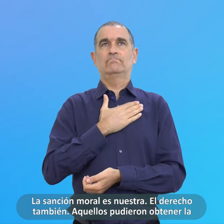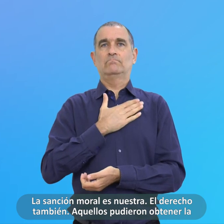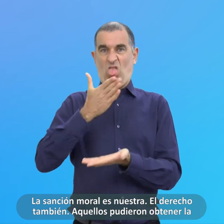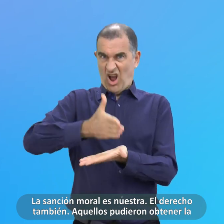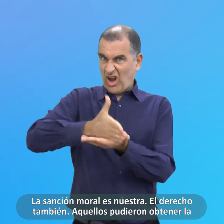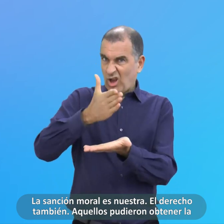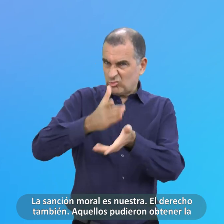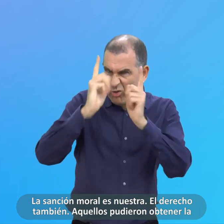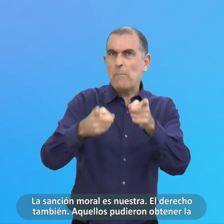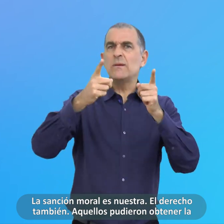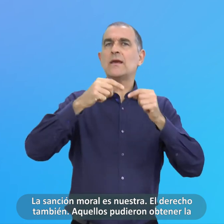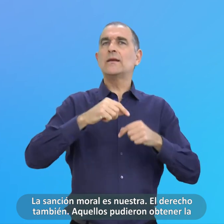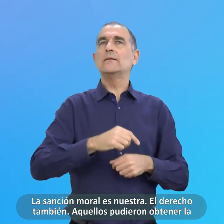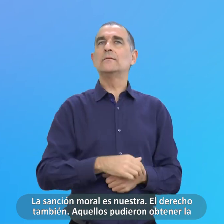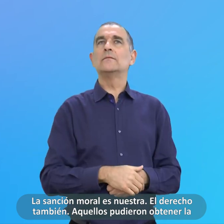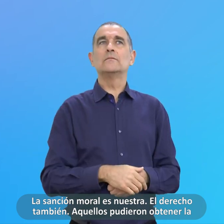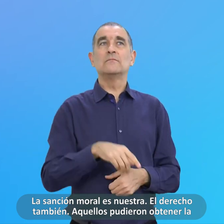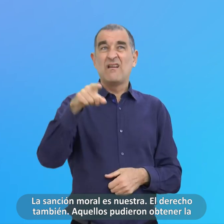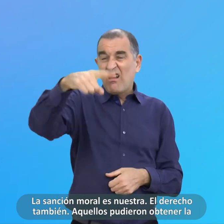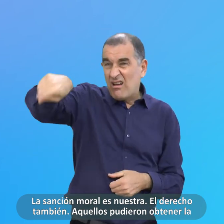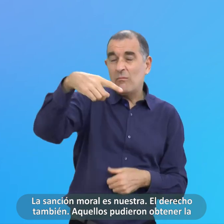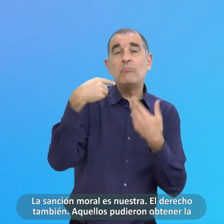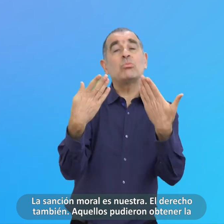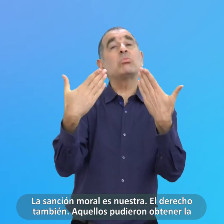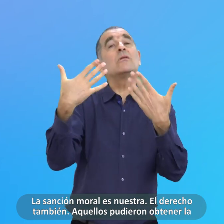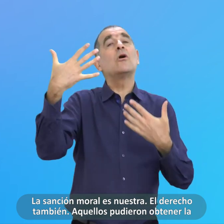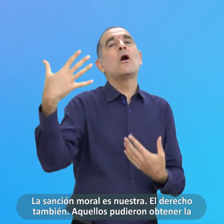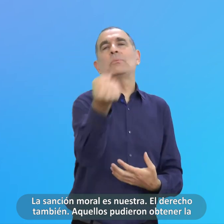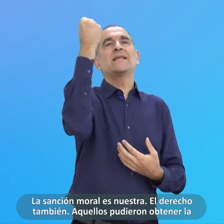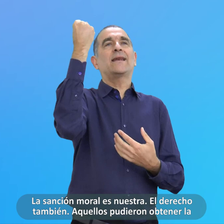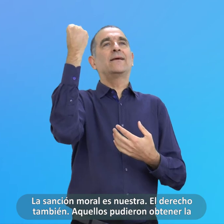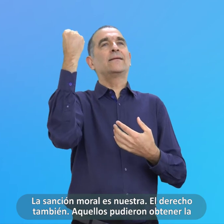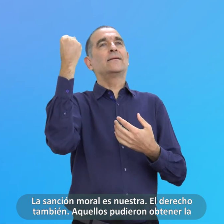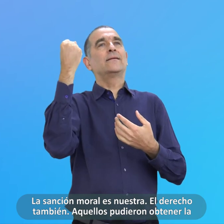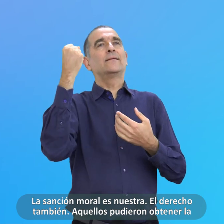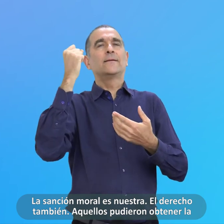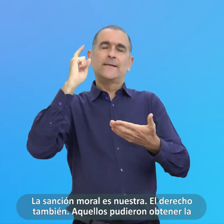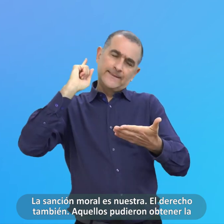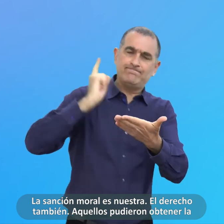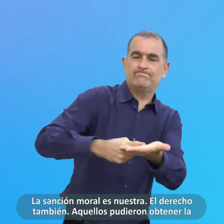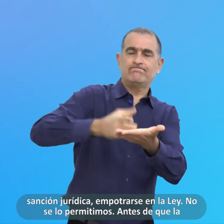Aquellos Pudieron Obtener La Sanción Jurídica